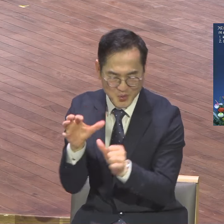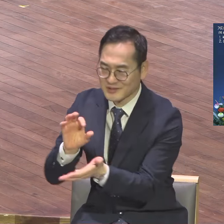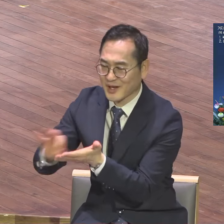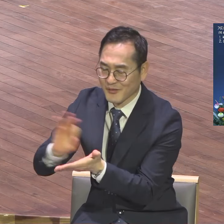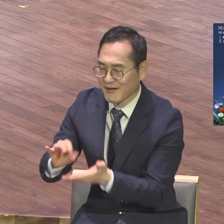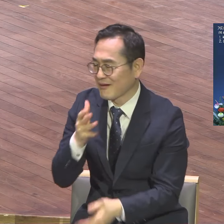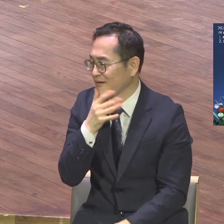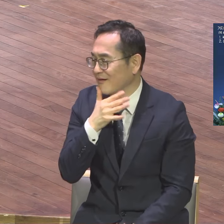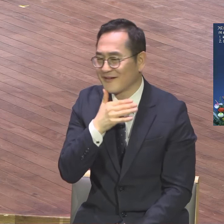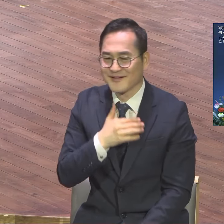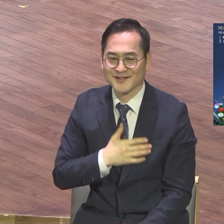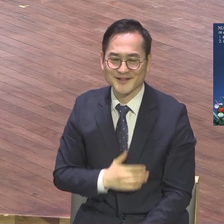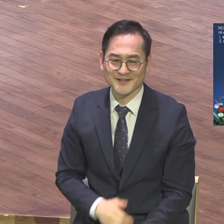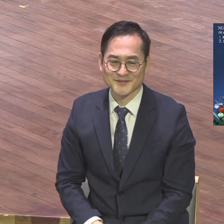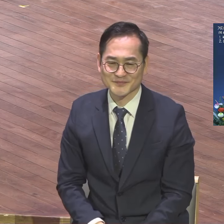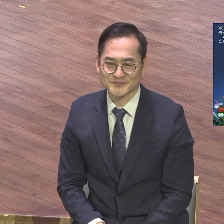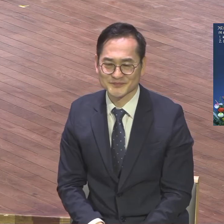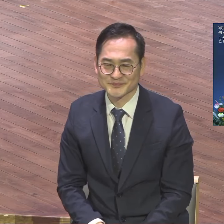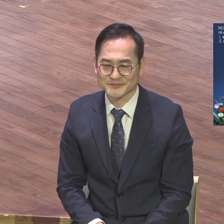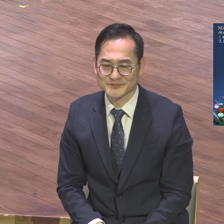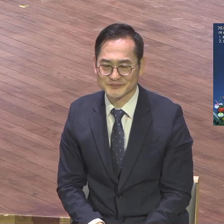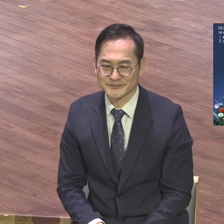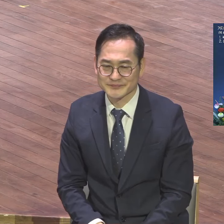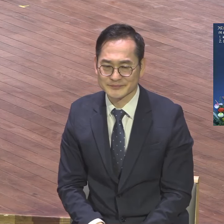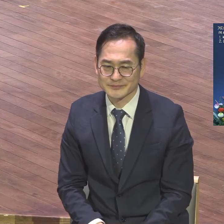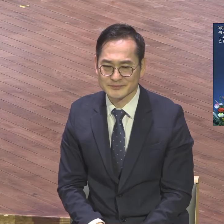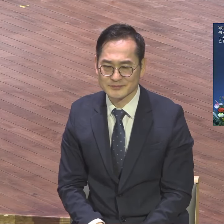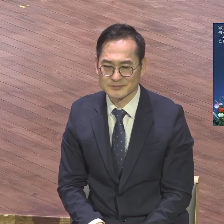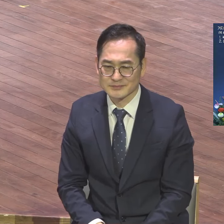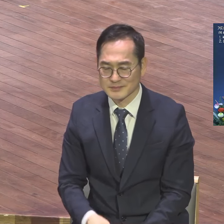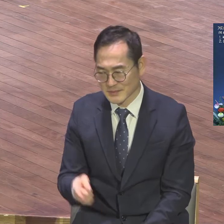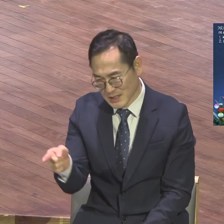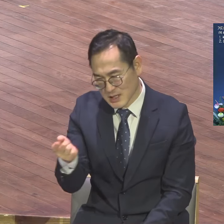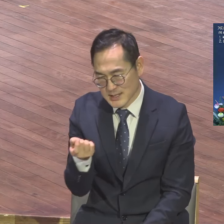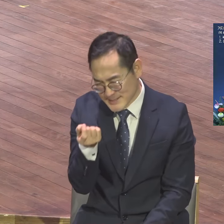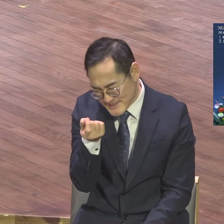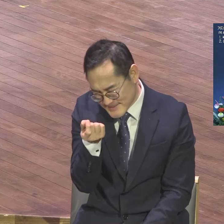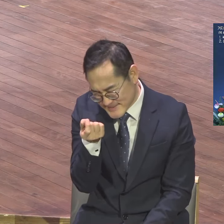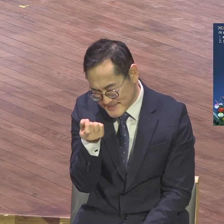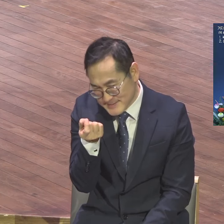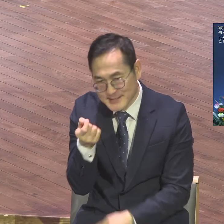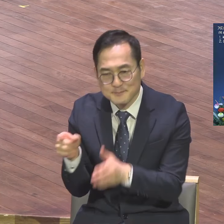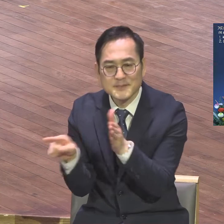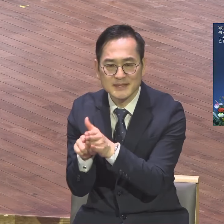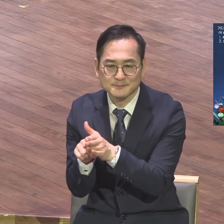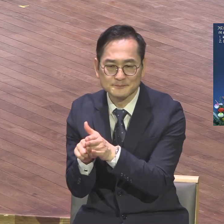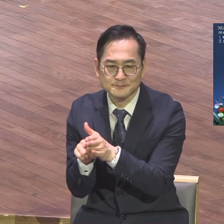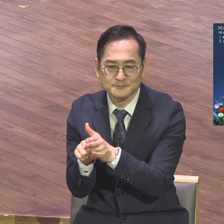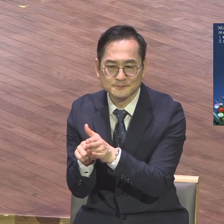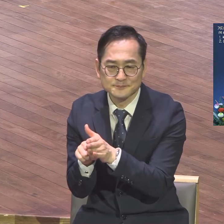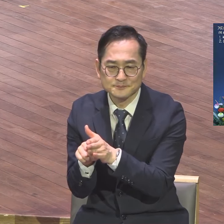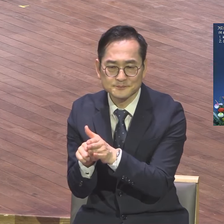개다식 비전을 가지고 언제부터 도전해보시기 바랍니다 내비록 적지만 내비록 연약하지만